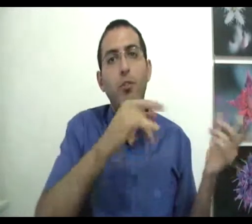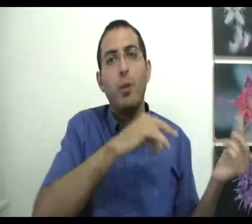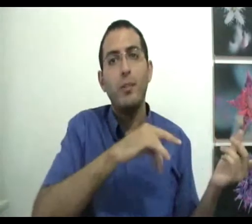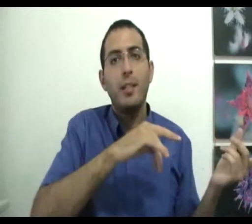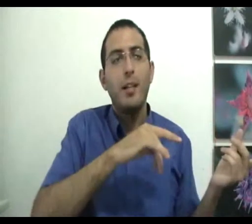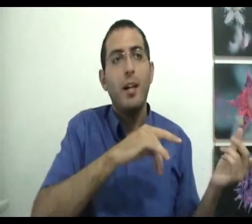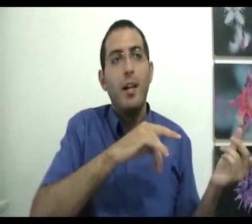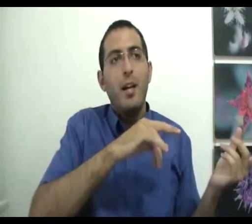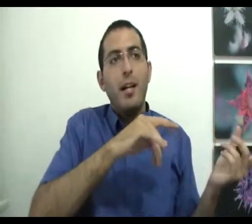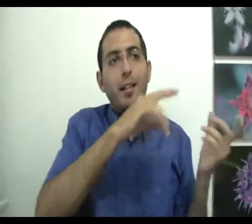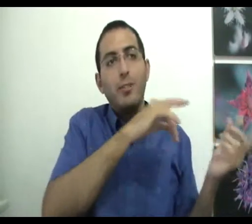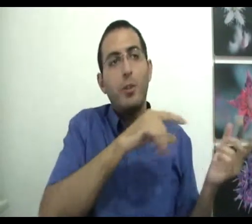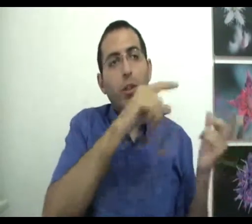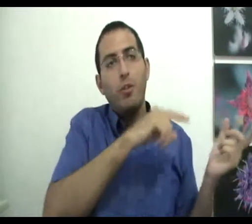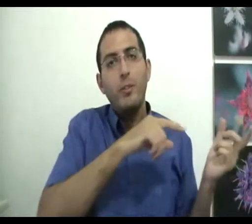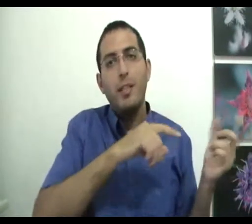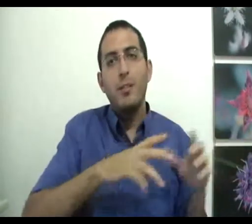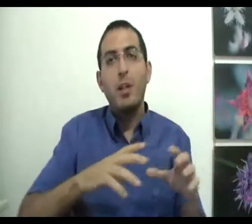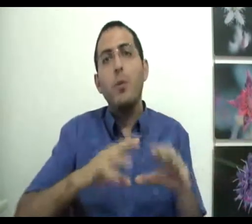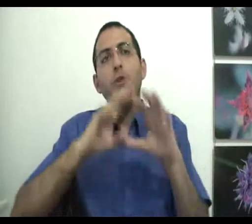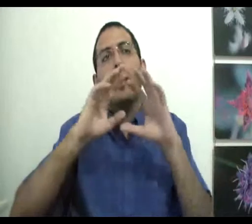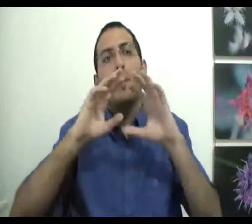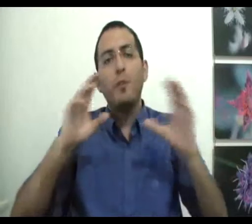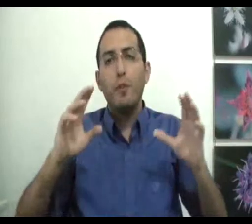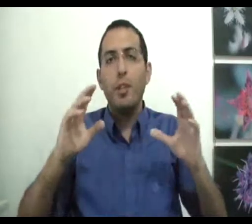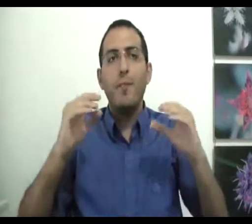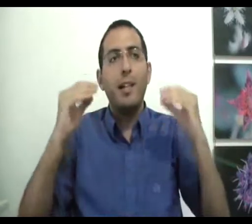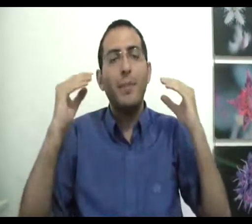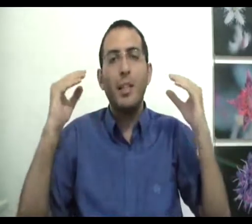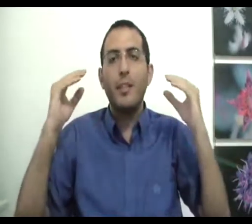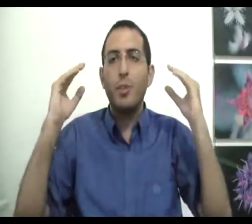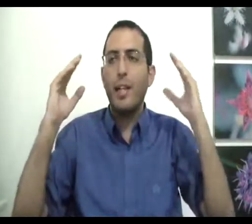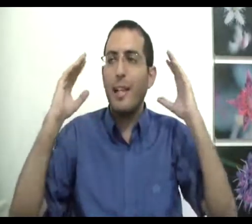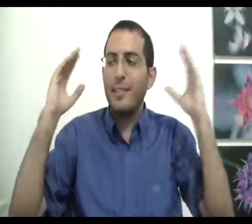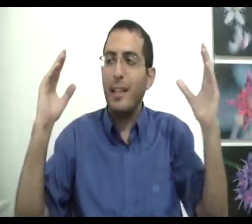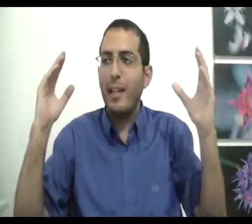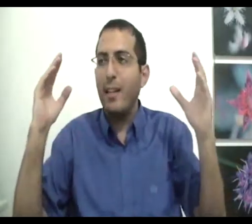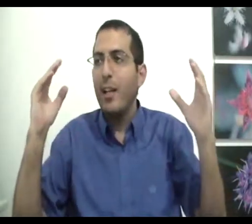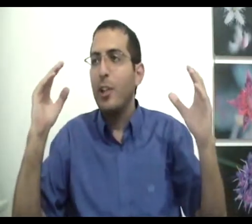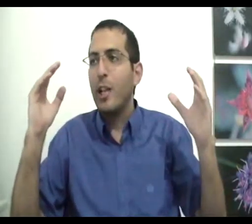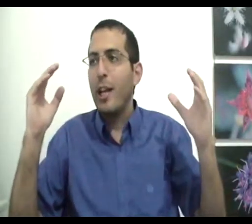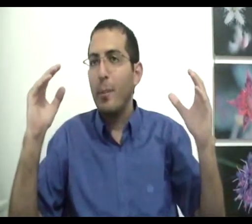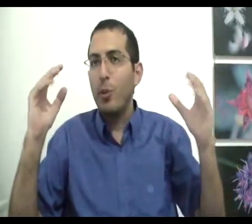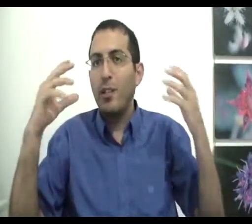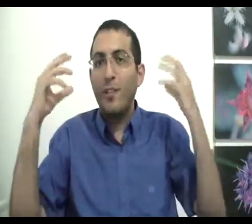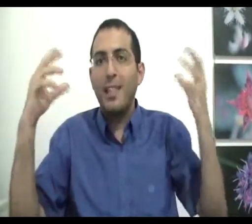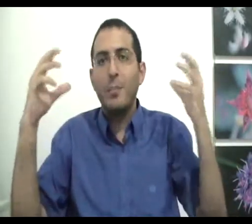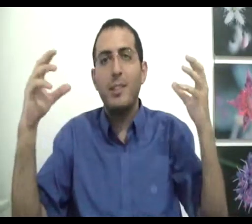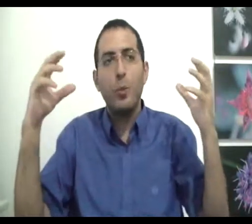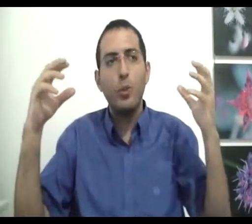הרצון השני שרוצה לרזות. הרעיון הוא שבסופו של דבר אדם צריך לנסות להגיע לסכל, שיחיל לתפיסת מציאות,